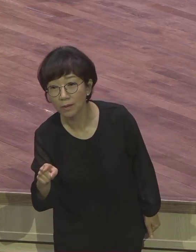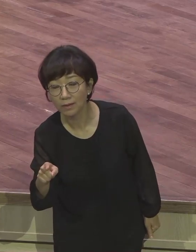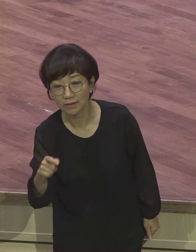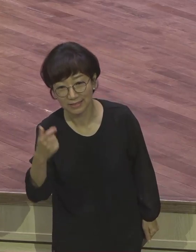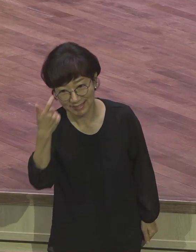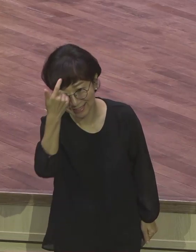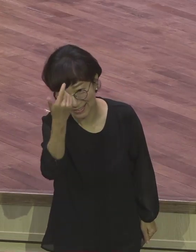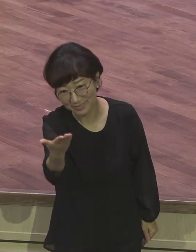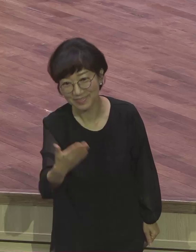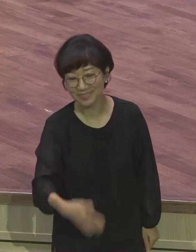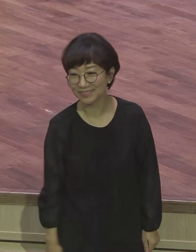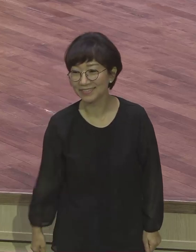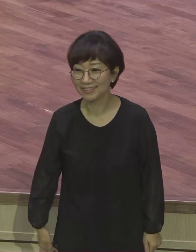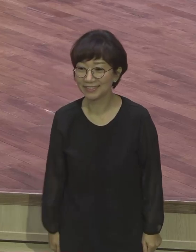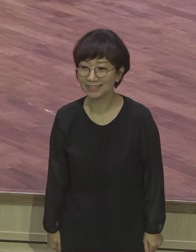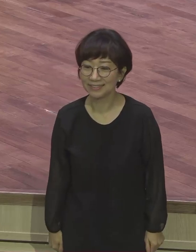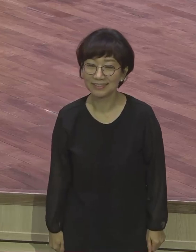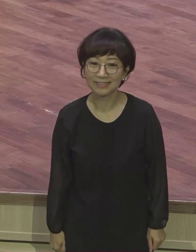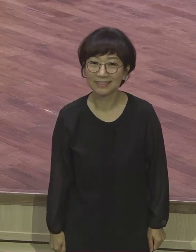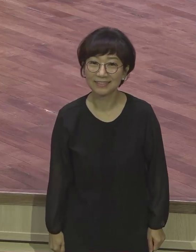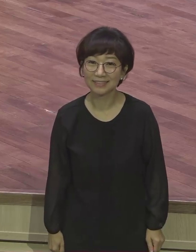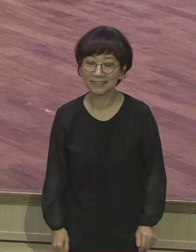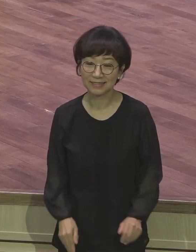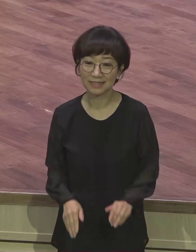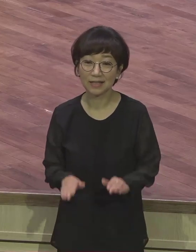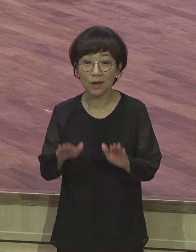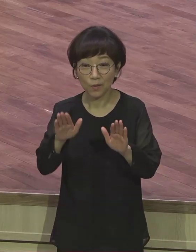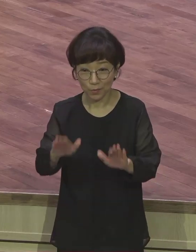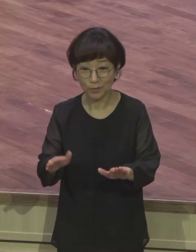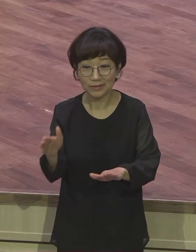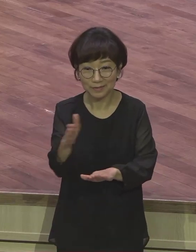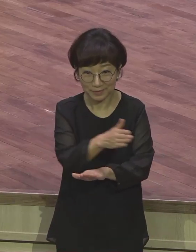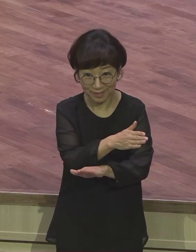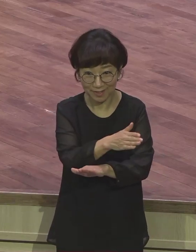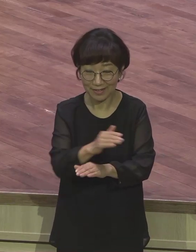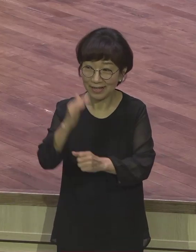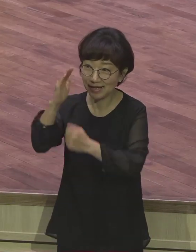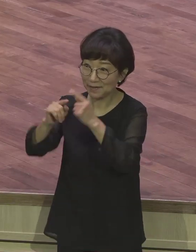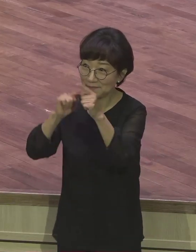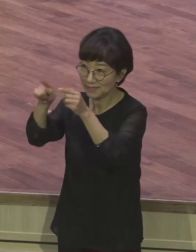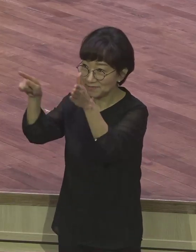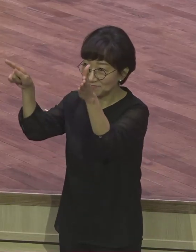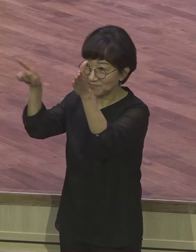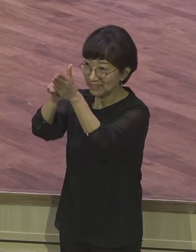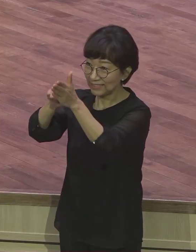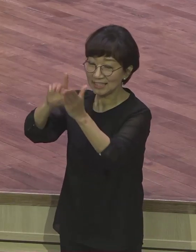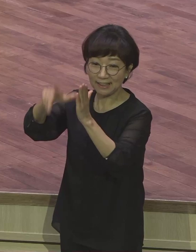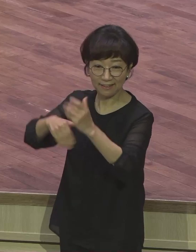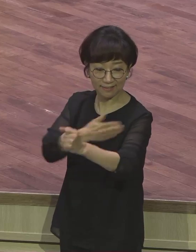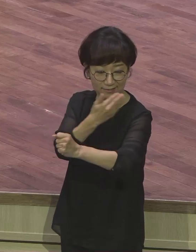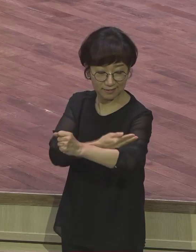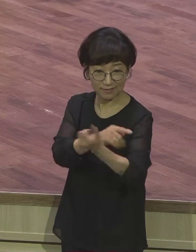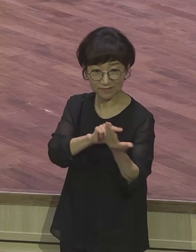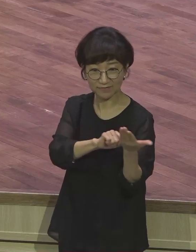오늘부터 이 사실을 믿는 자는 능력이 나타납니다. 구원은 믿음으로 받습니다.